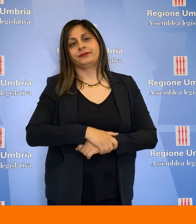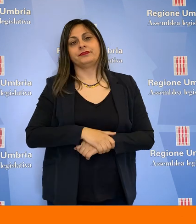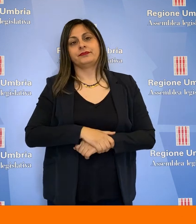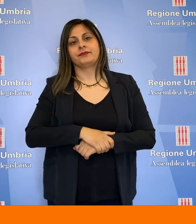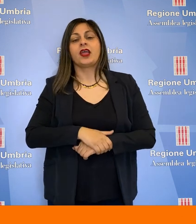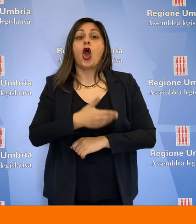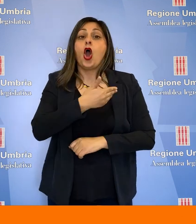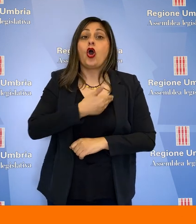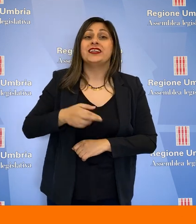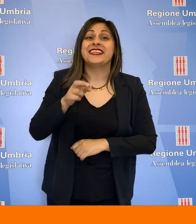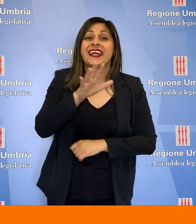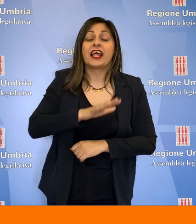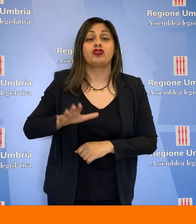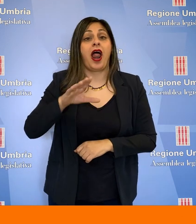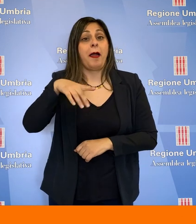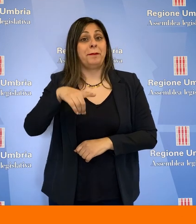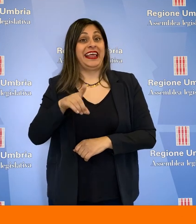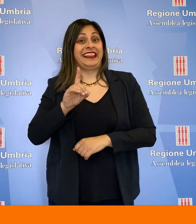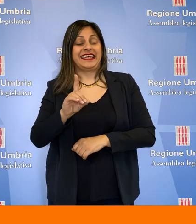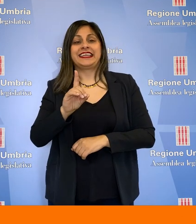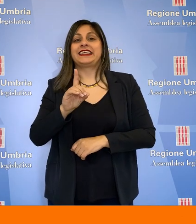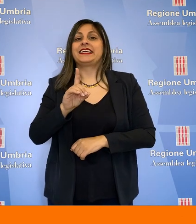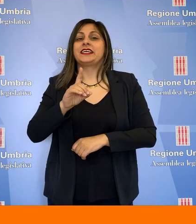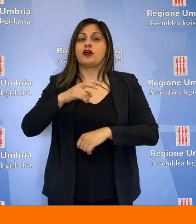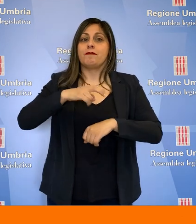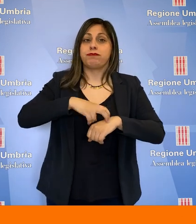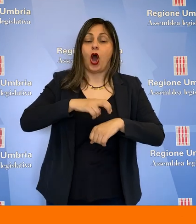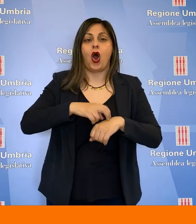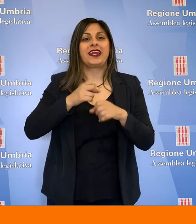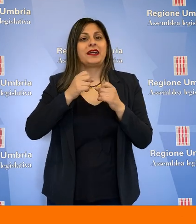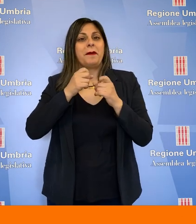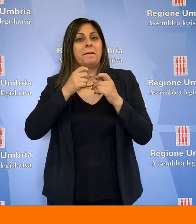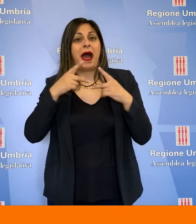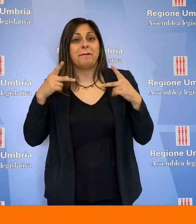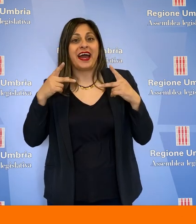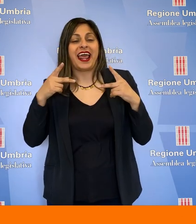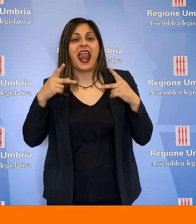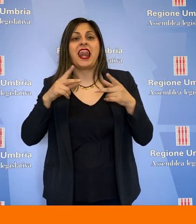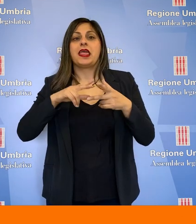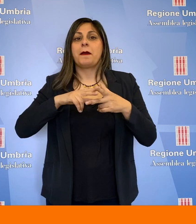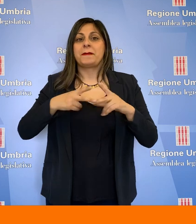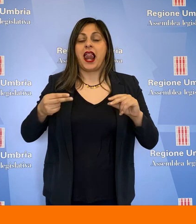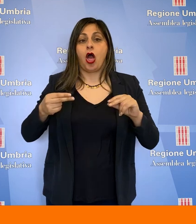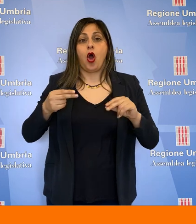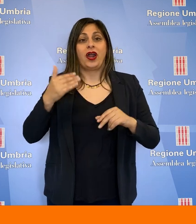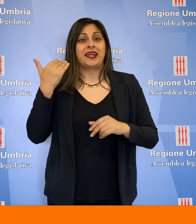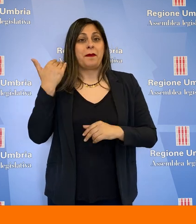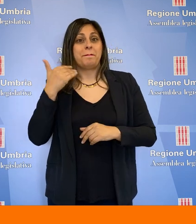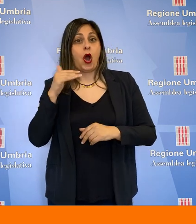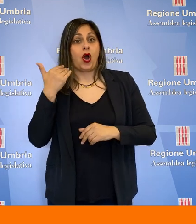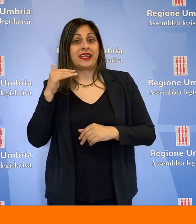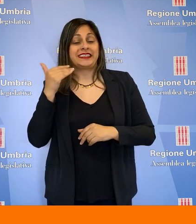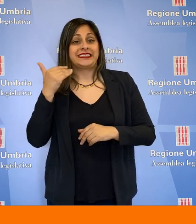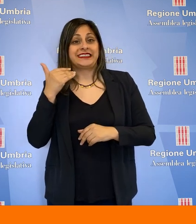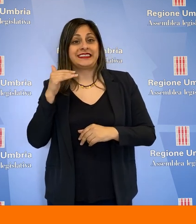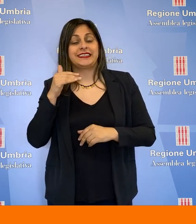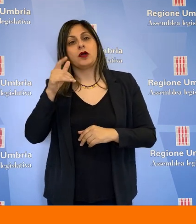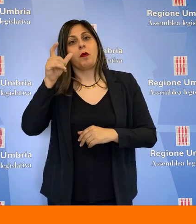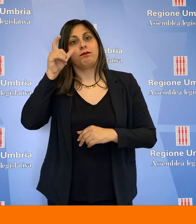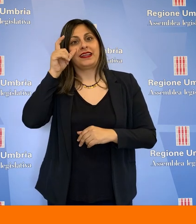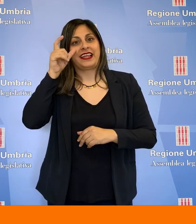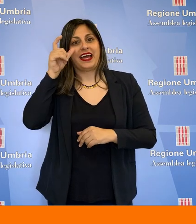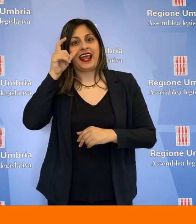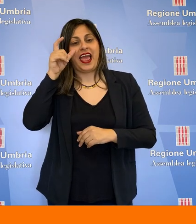I consiglieri regionali del Partito Democratico, Tommaso Bori, Fabio Paparelli, Simona Meloni, Donatella Porsi e Michele